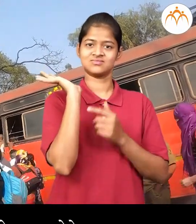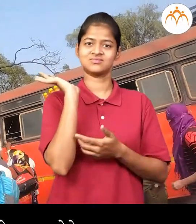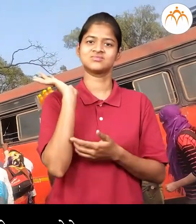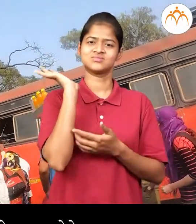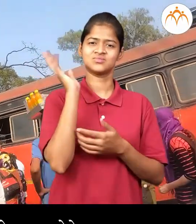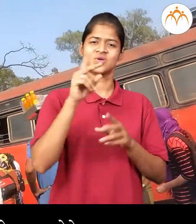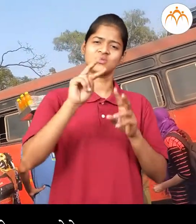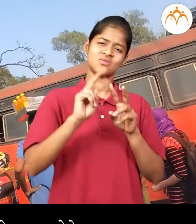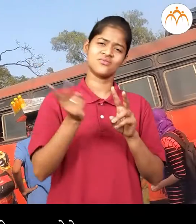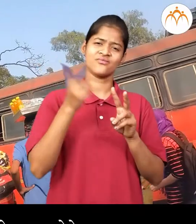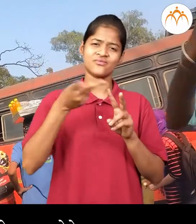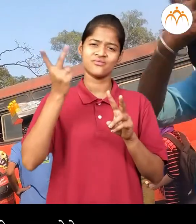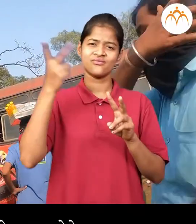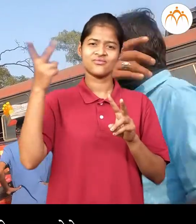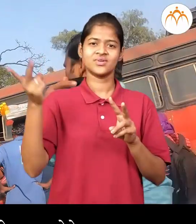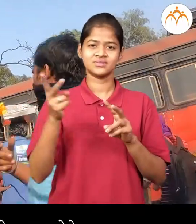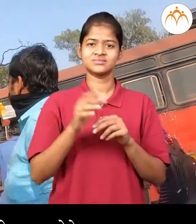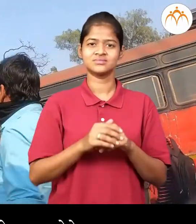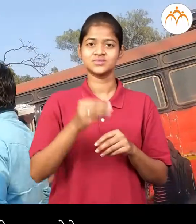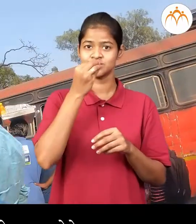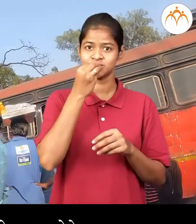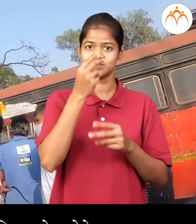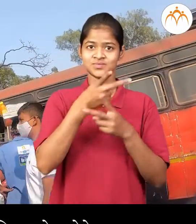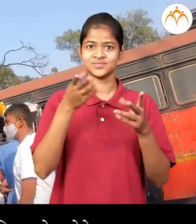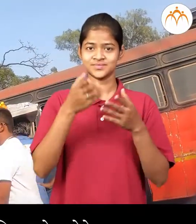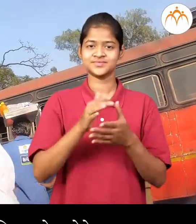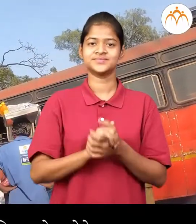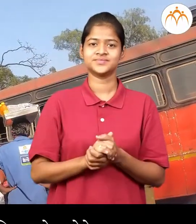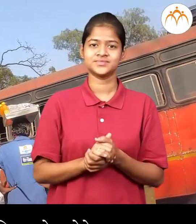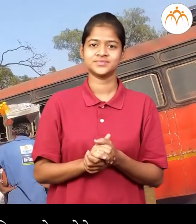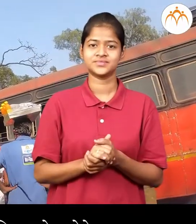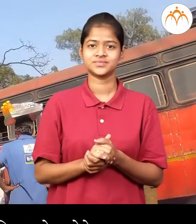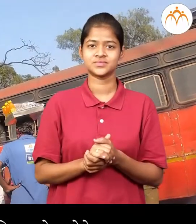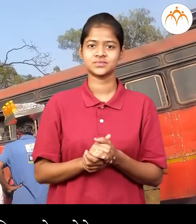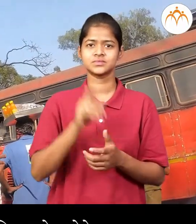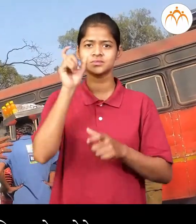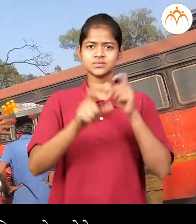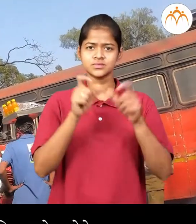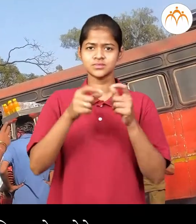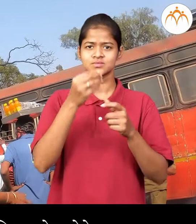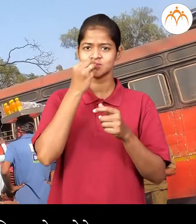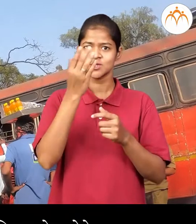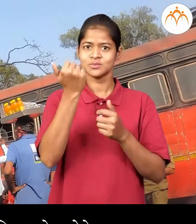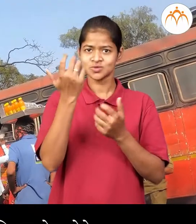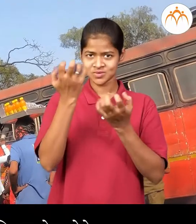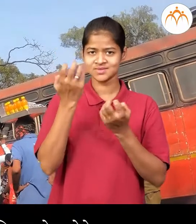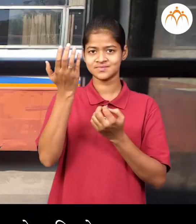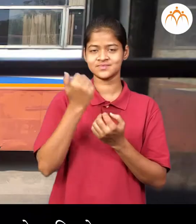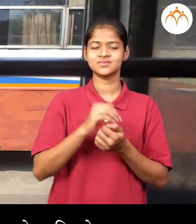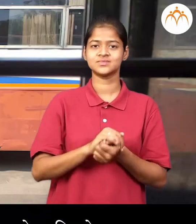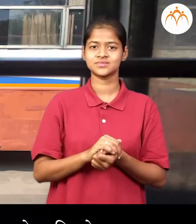खूब वेगवेगडे खाऊ होते लोक त्यांचा कडूँन खाऊ विकत घेत होते